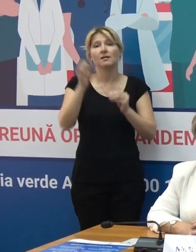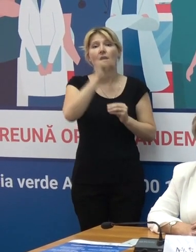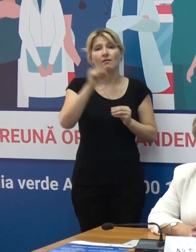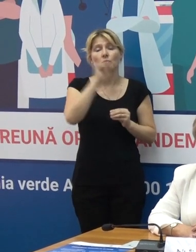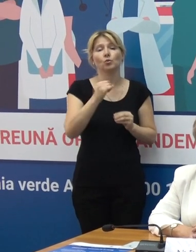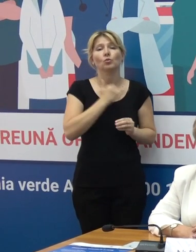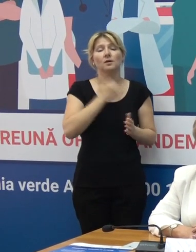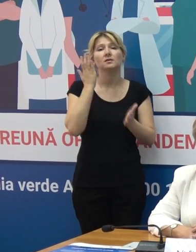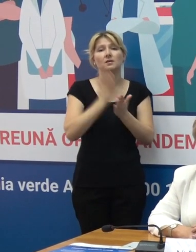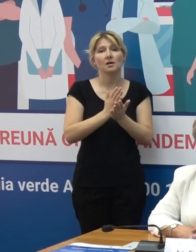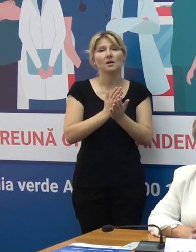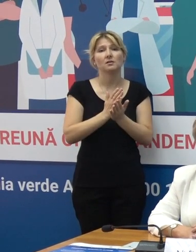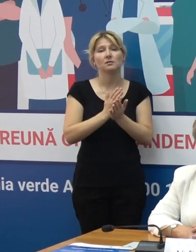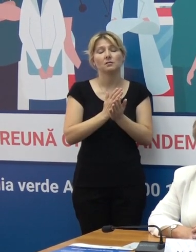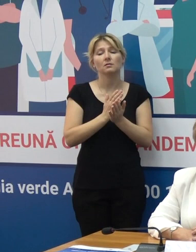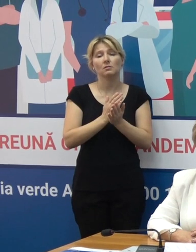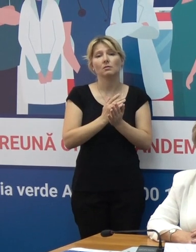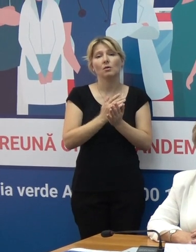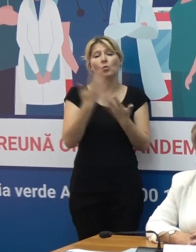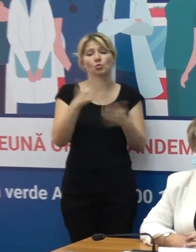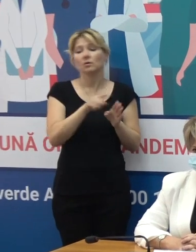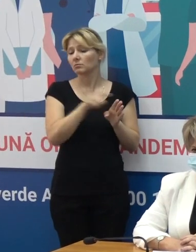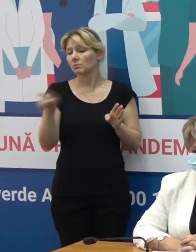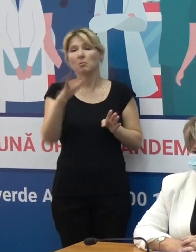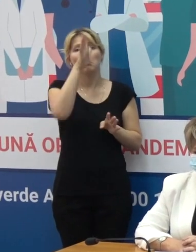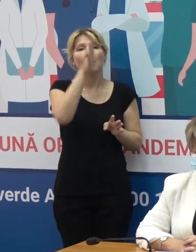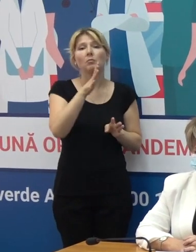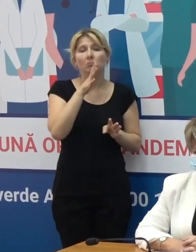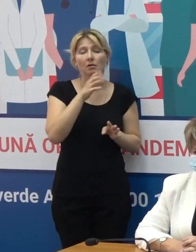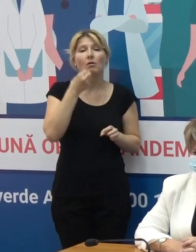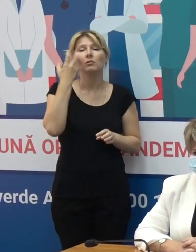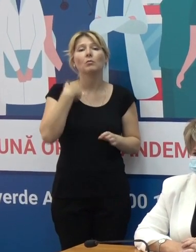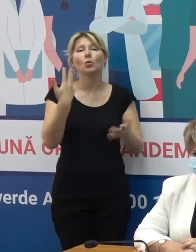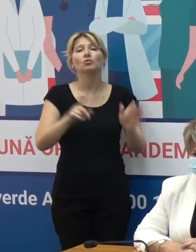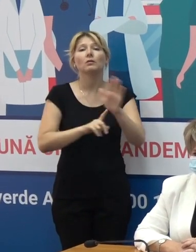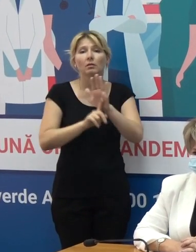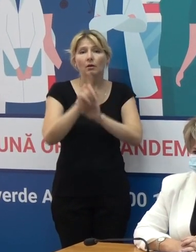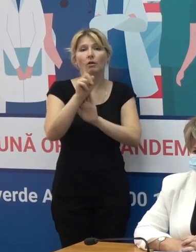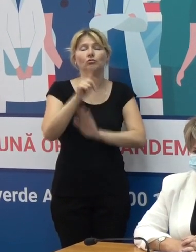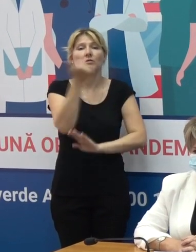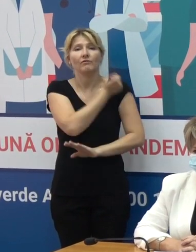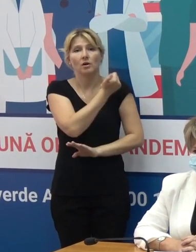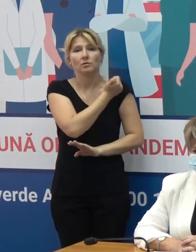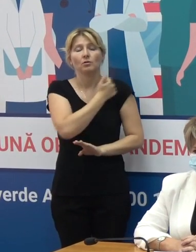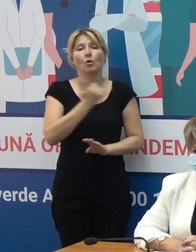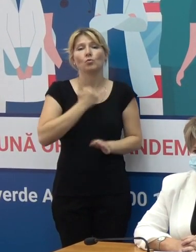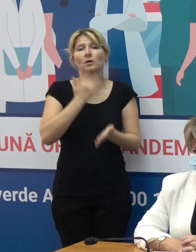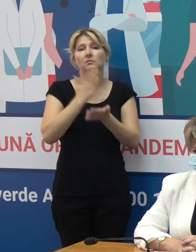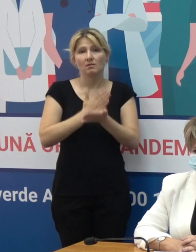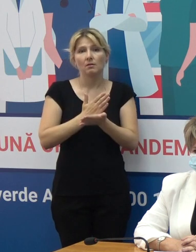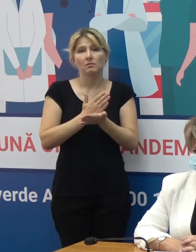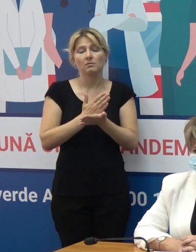suntem la o distanță de 5 luni, de când avem la dispoziție acest